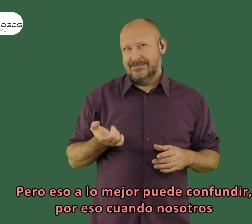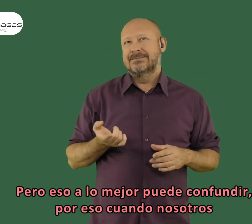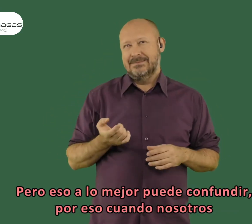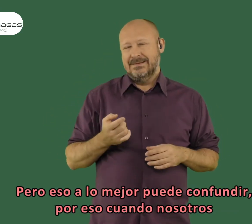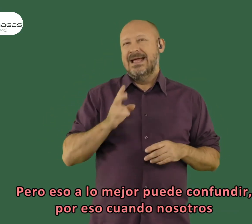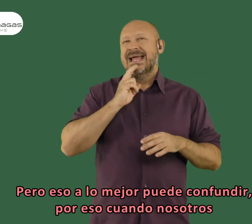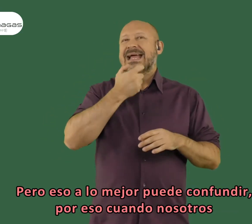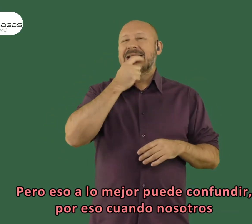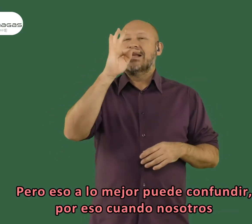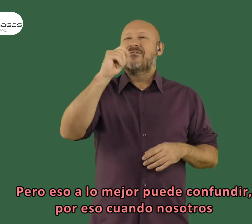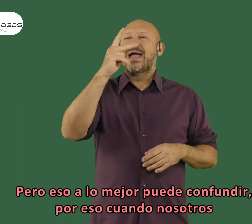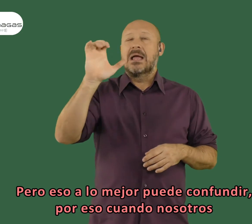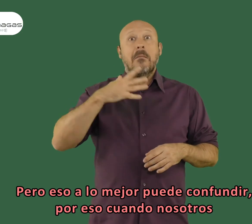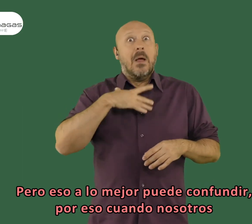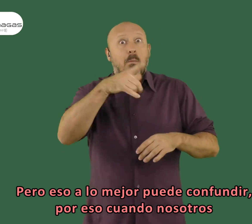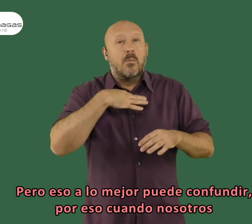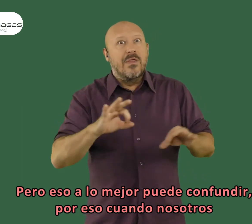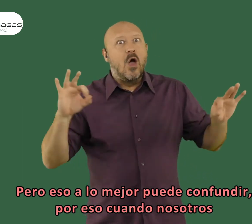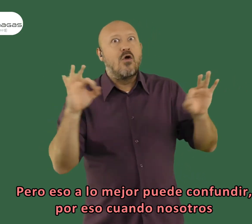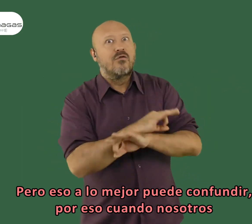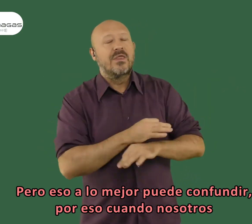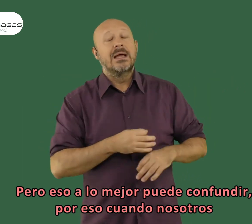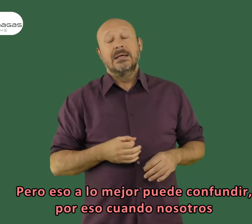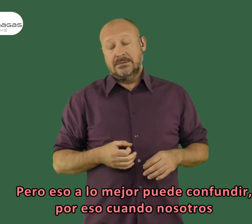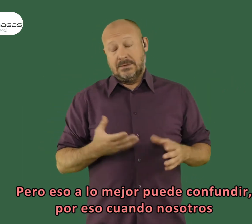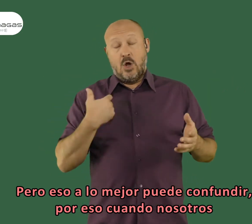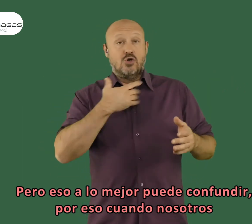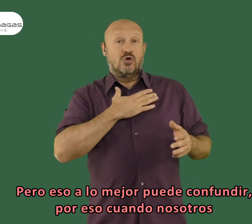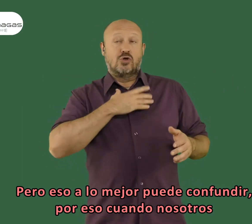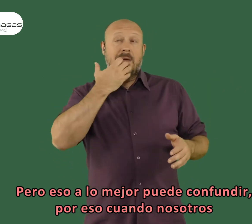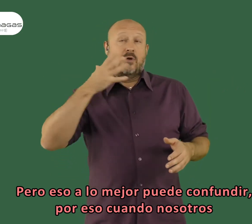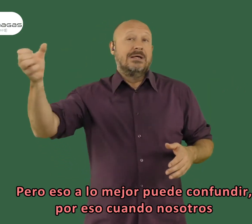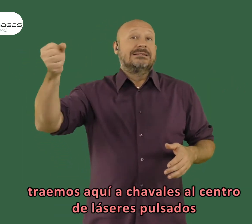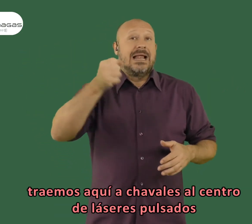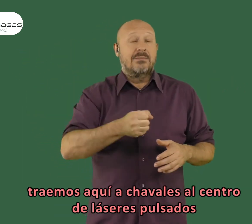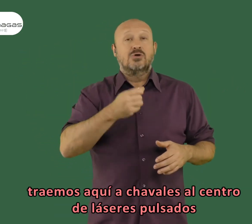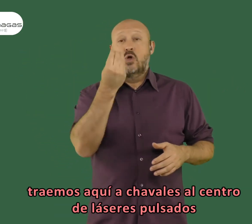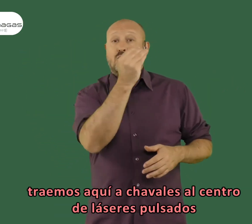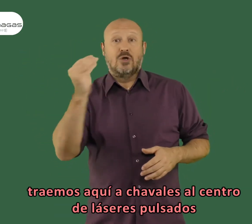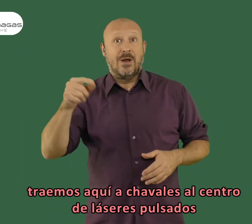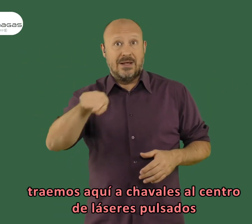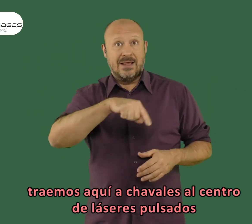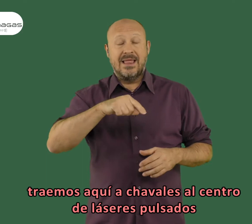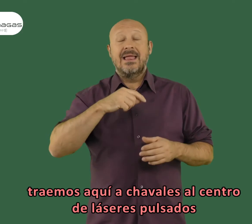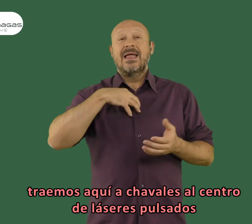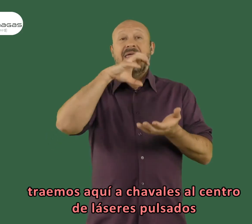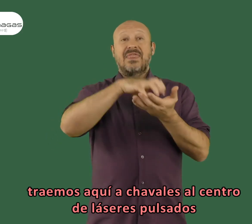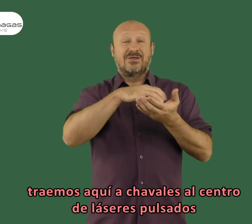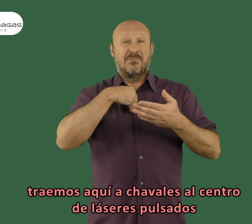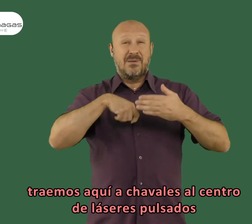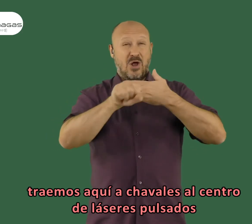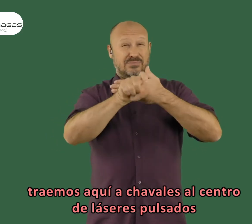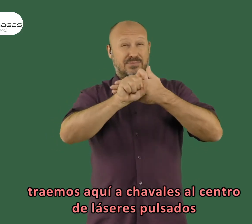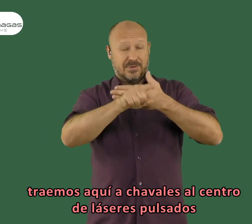Digamos, ¿no? sea... Pero eso confuso, eso a mejor puede confundir. Claro, luego cuando nosotros traemos aquí a chavales